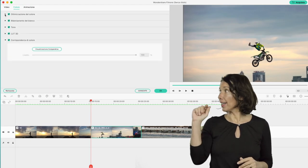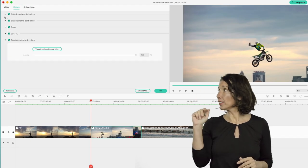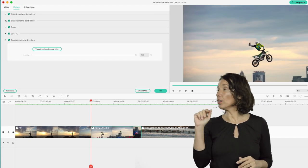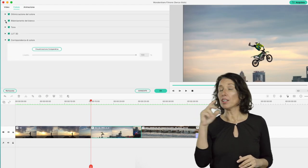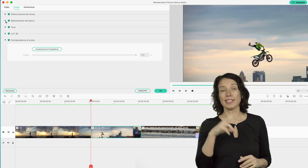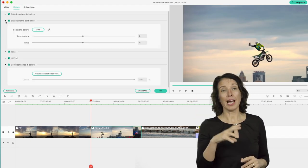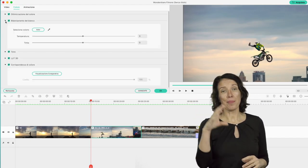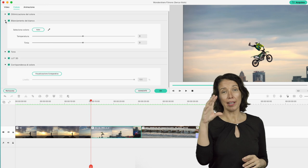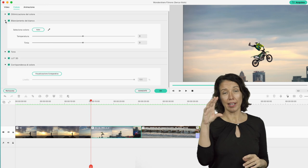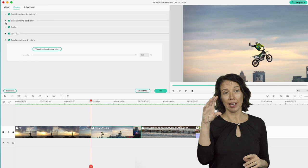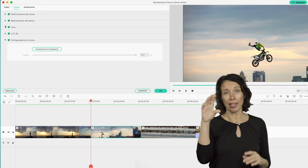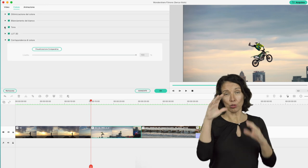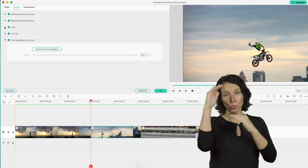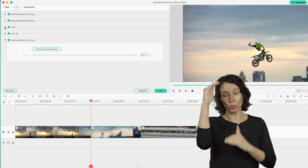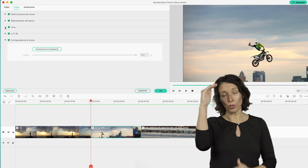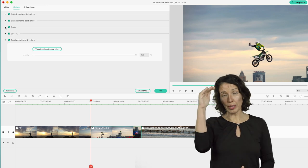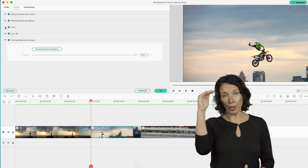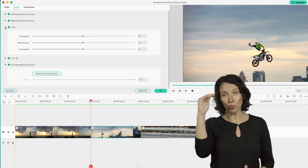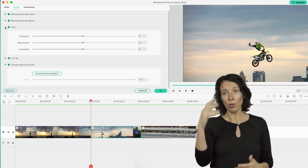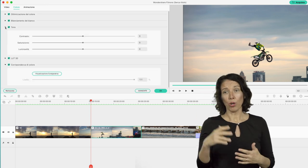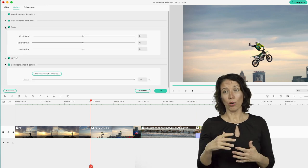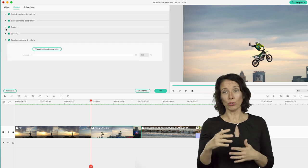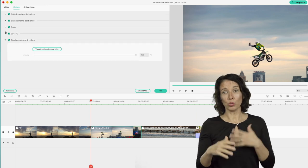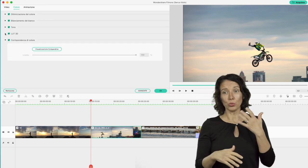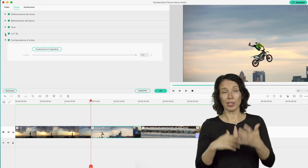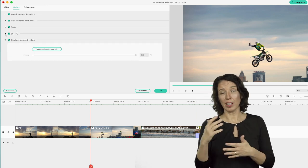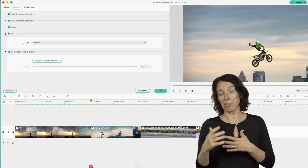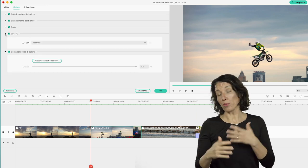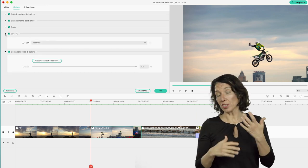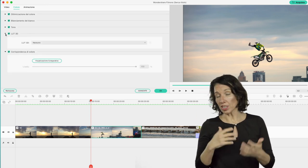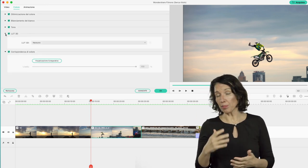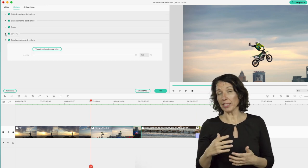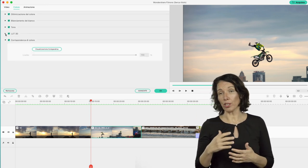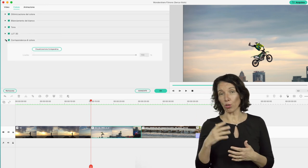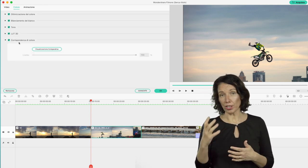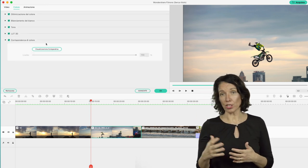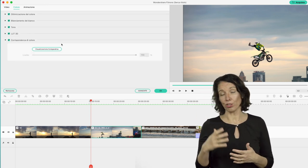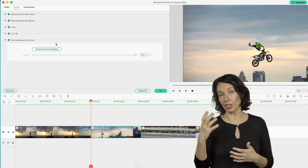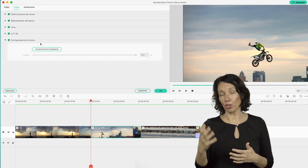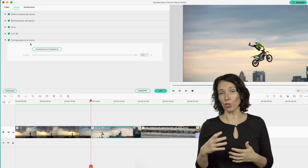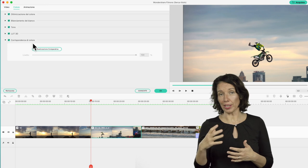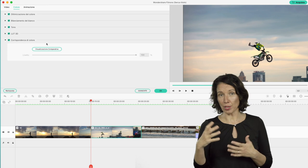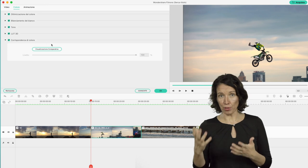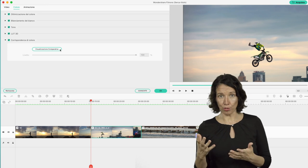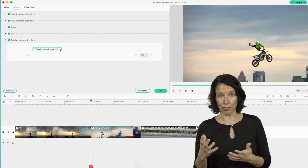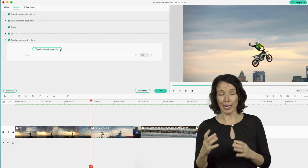alto si apre tutto il menu con tutte le possibili correzioni di colore che si possono fare.